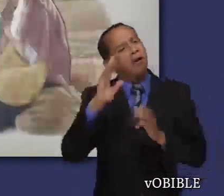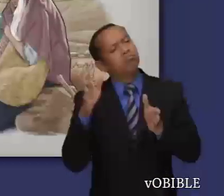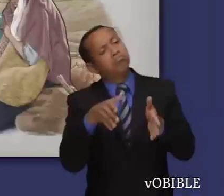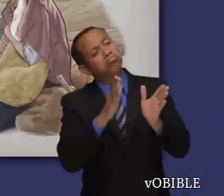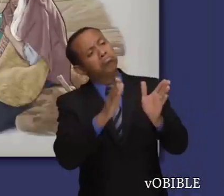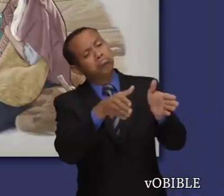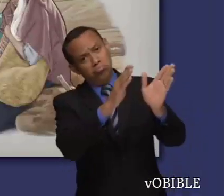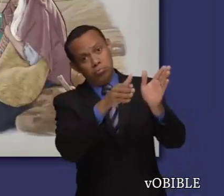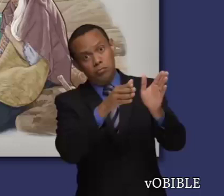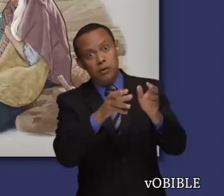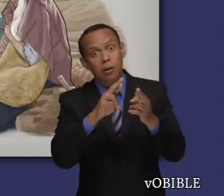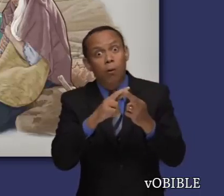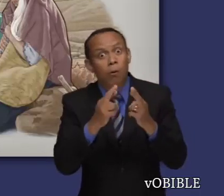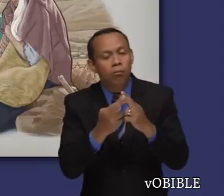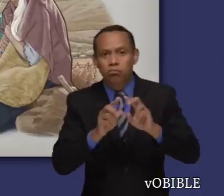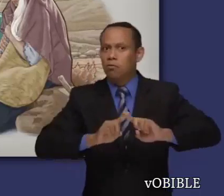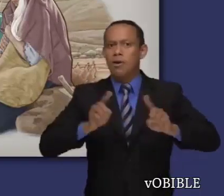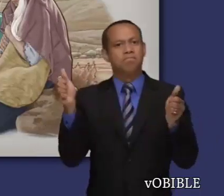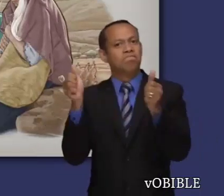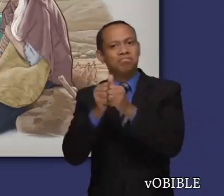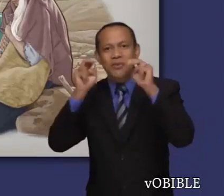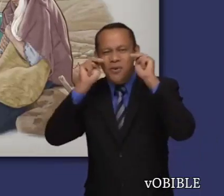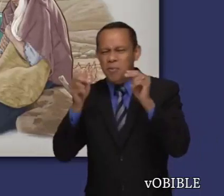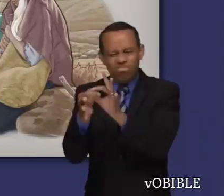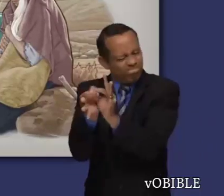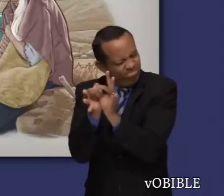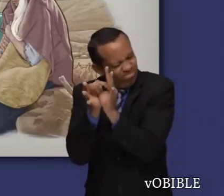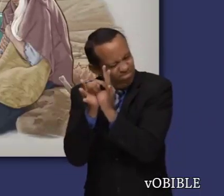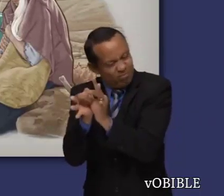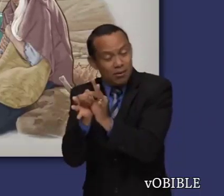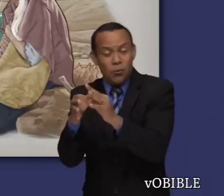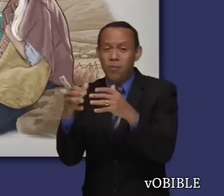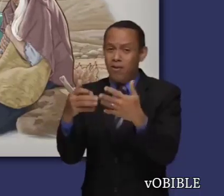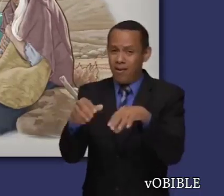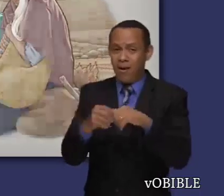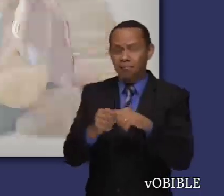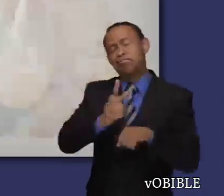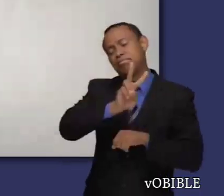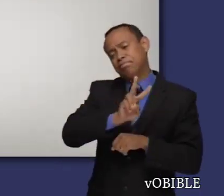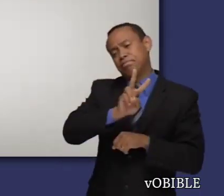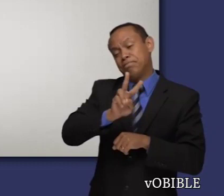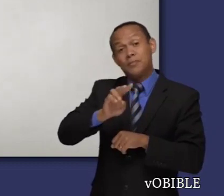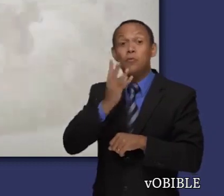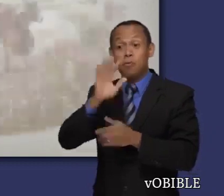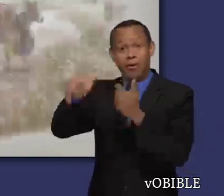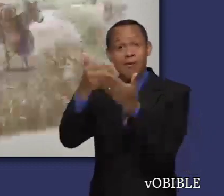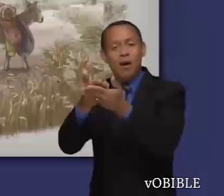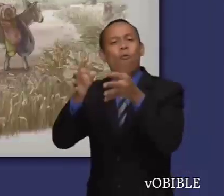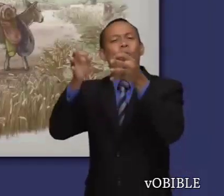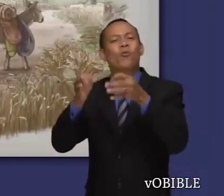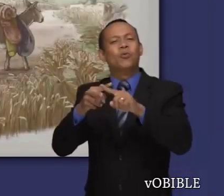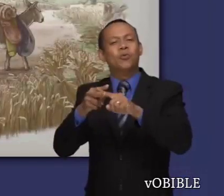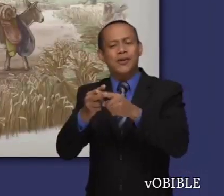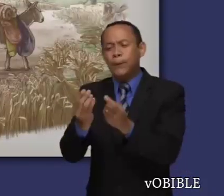Orpá regresa con su pueblo. Y en cambio, Ruth es leal y se queda con Noemí. Cuando